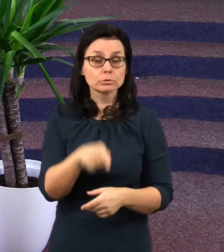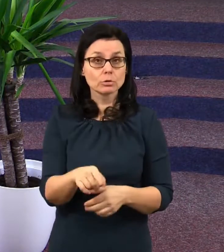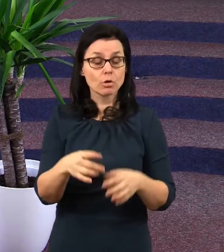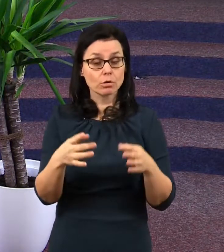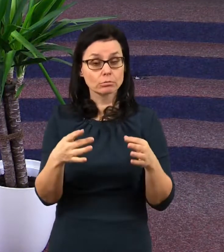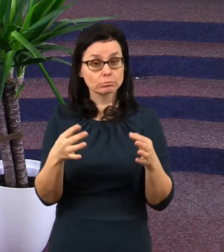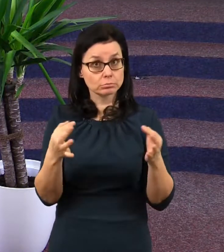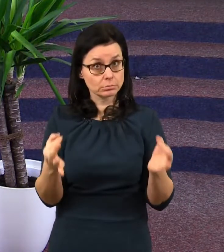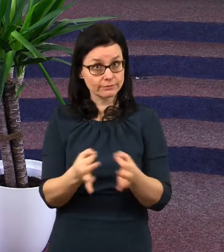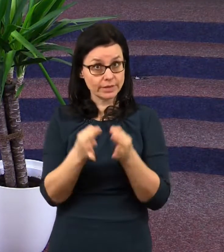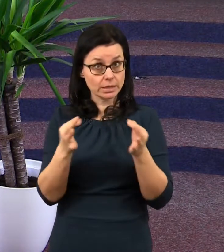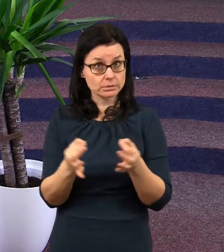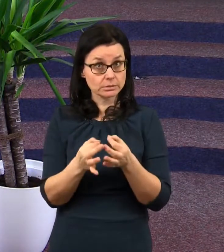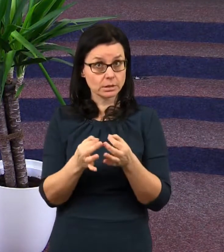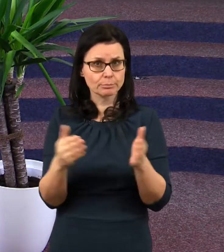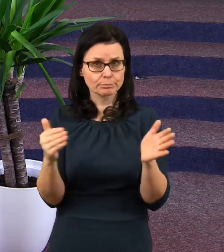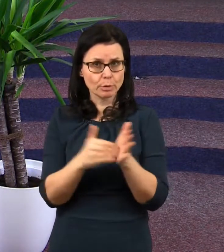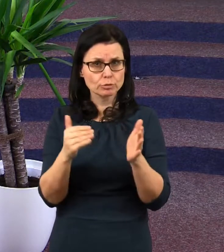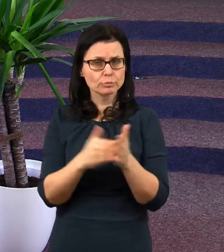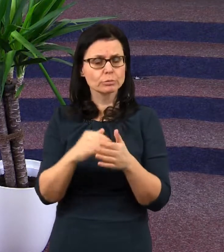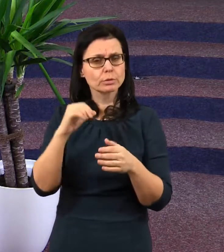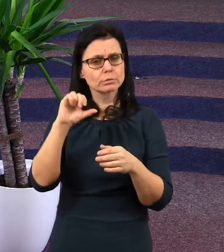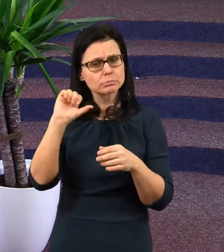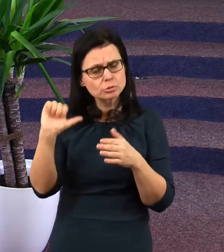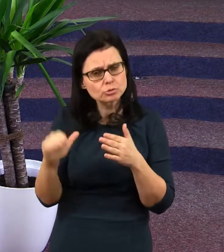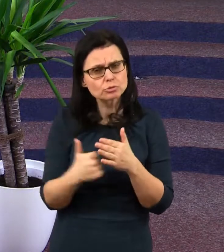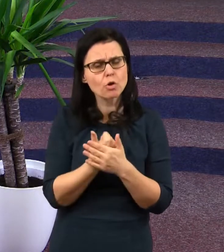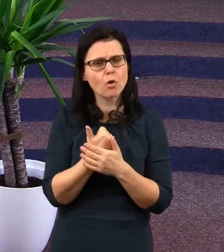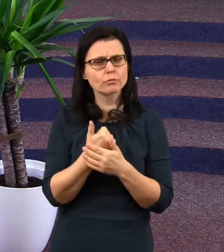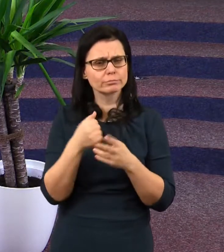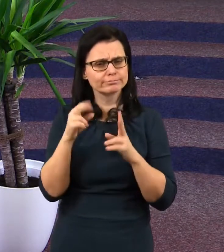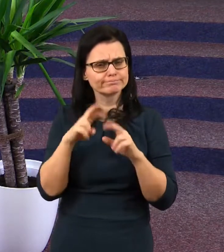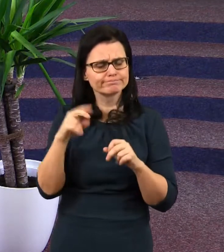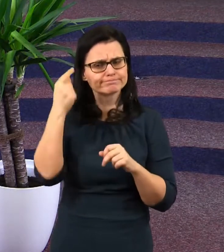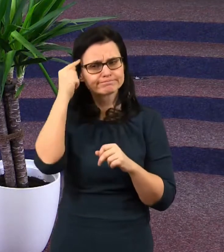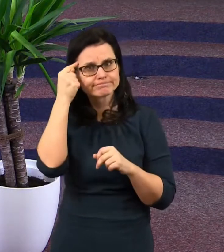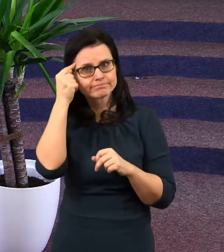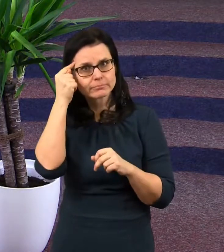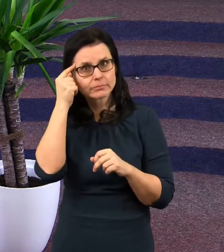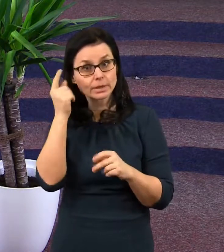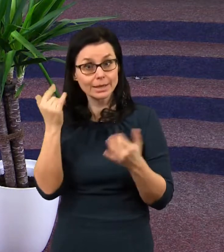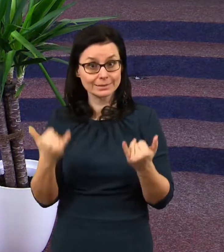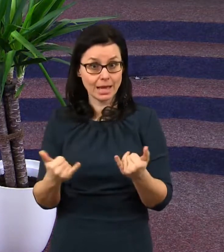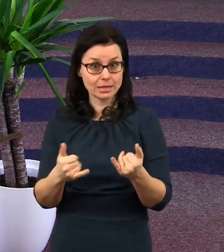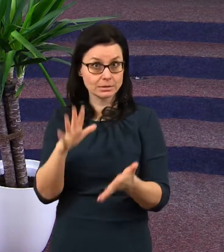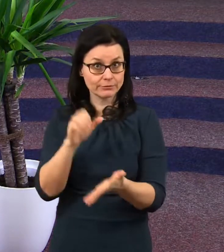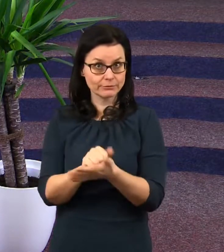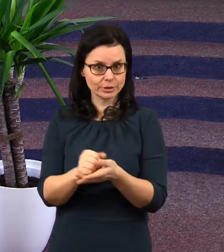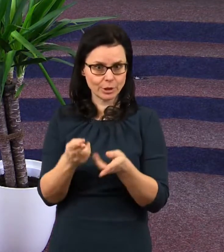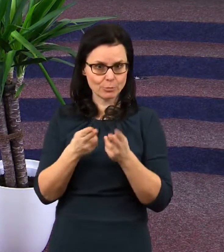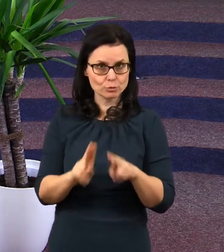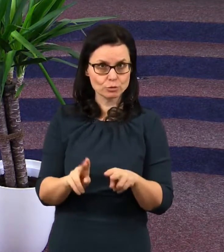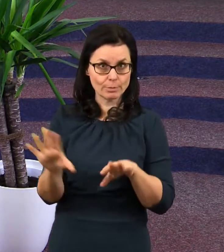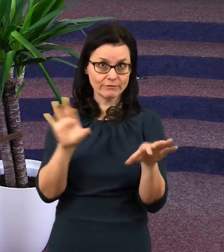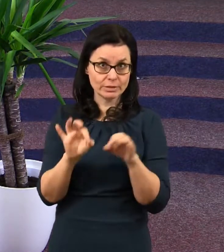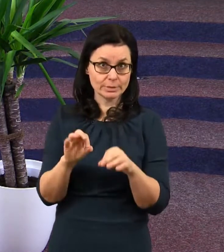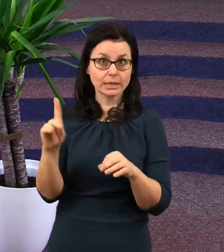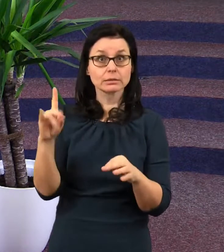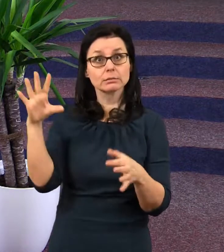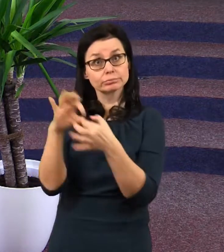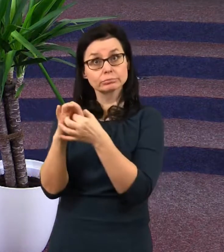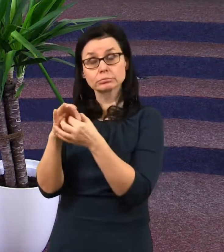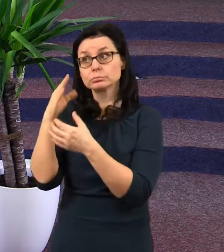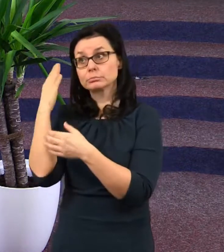které potřebujeme znovu a znovu promýšlet. Už dnes se vírou můžeme stavět na jednu nebo druhou stranu.